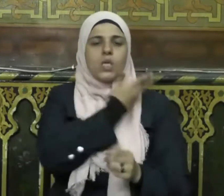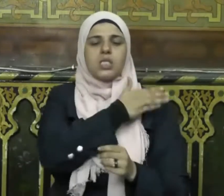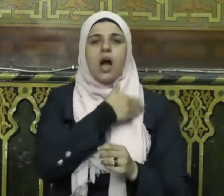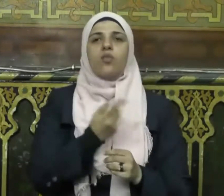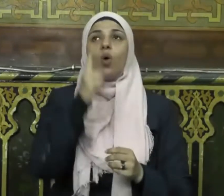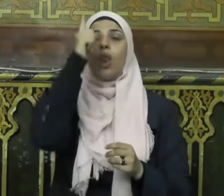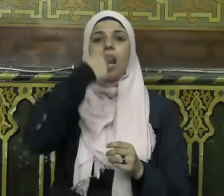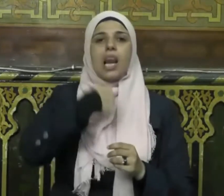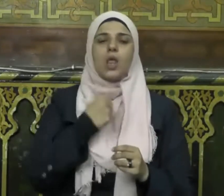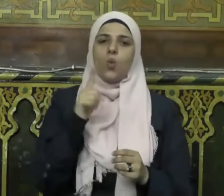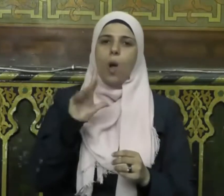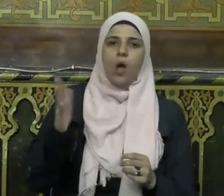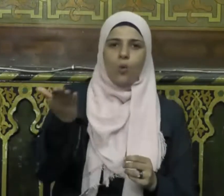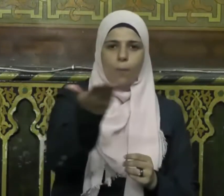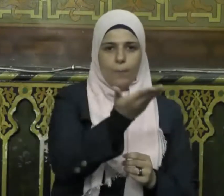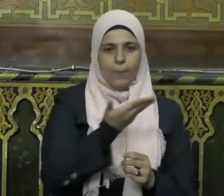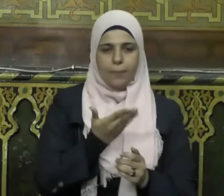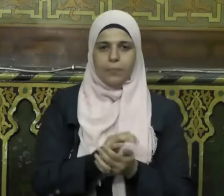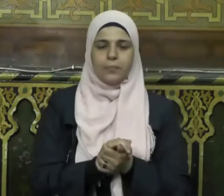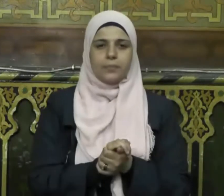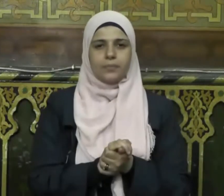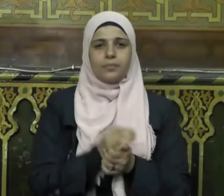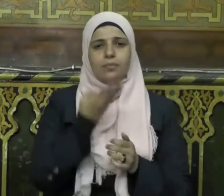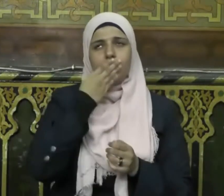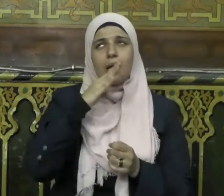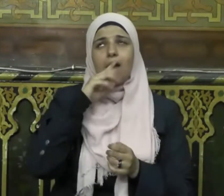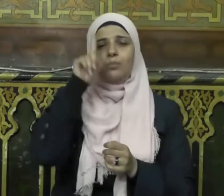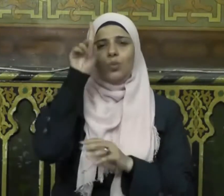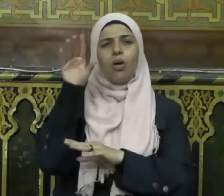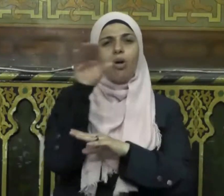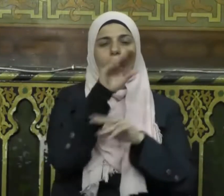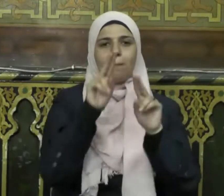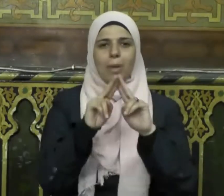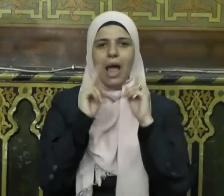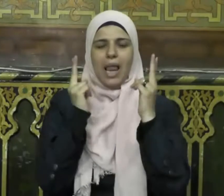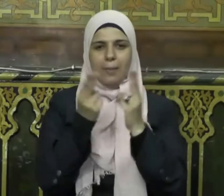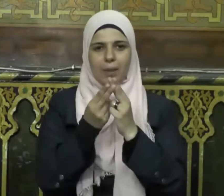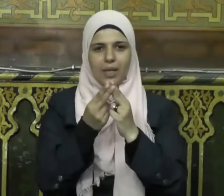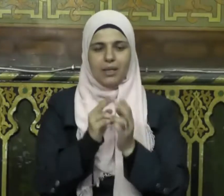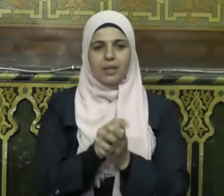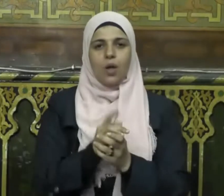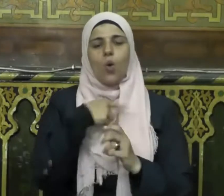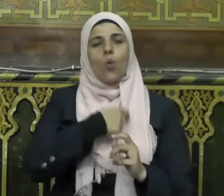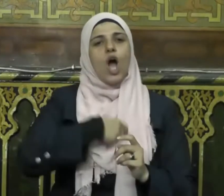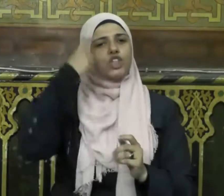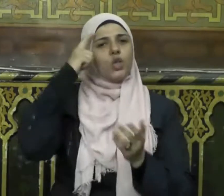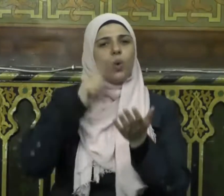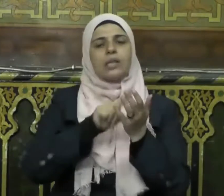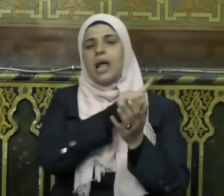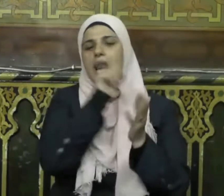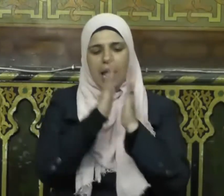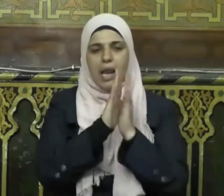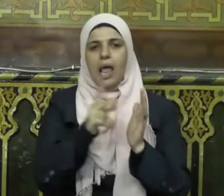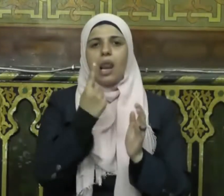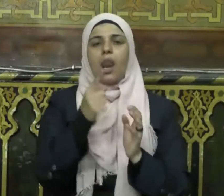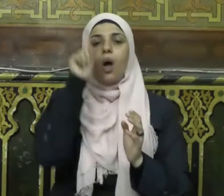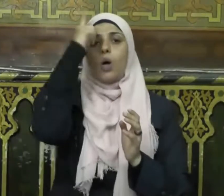الله لي ولكم الحمد لله رب العالمين وأشهد أن لا إله إلا الله وحده لا